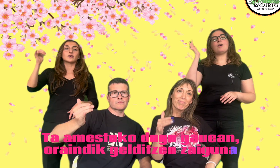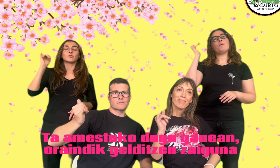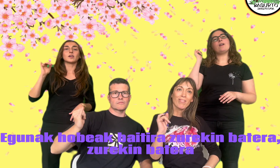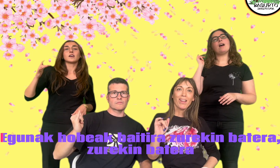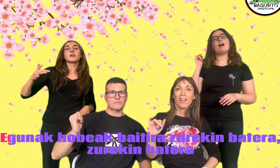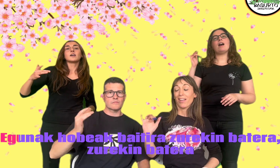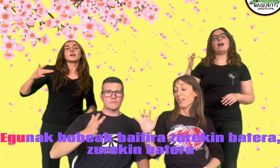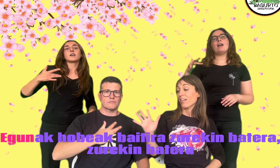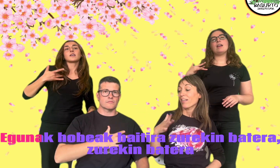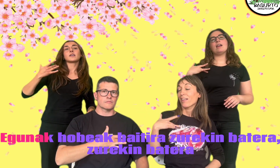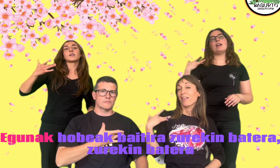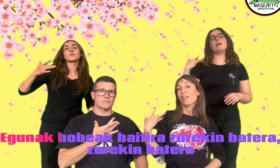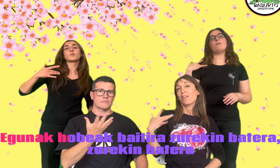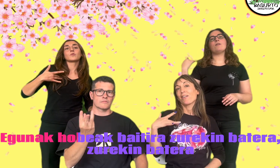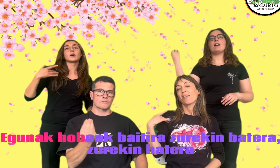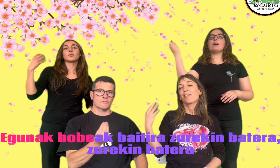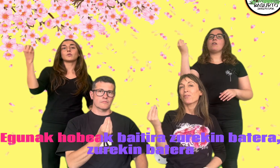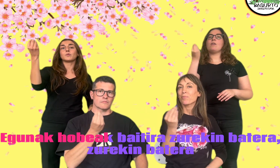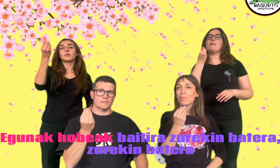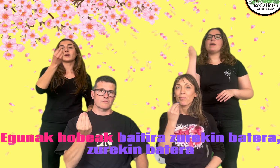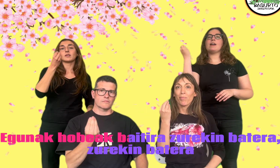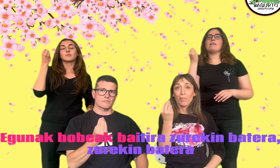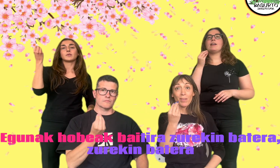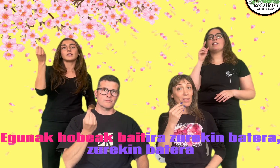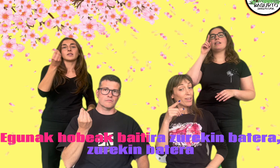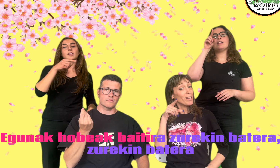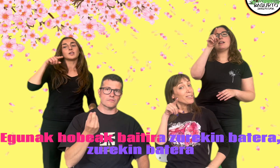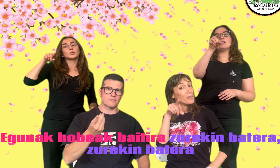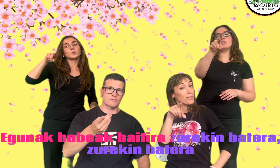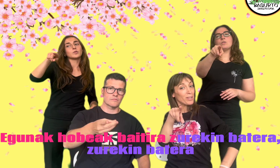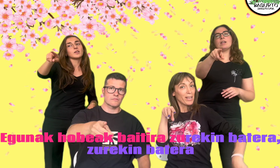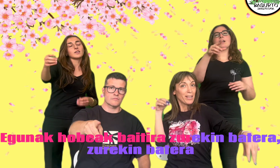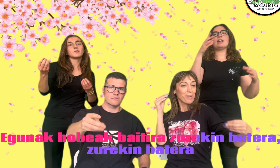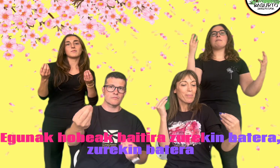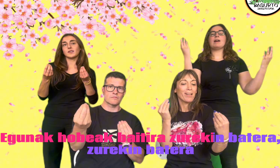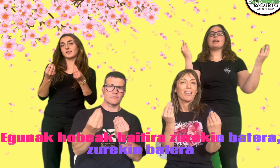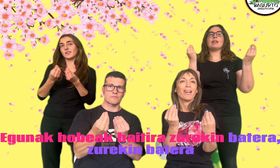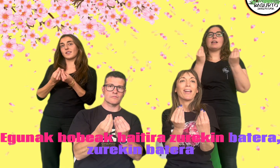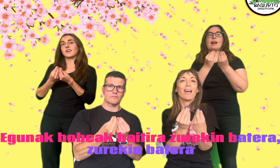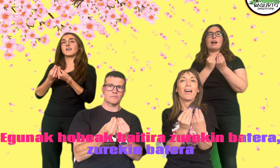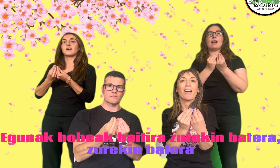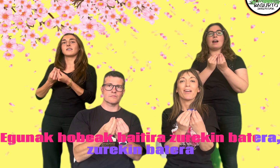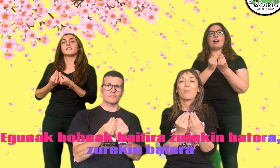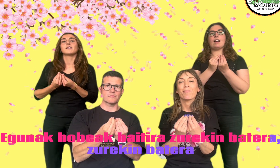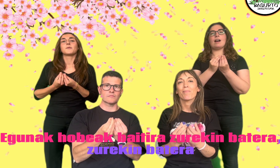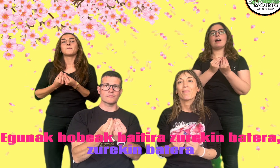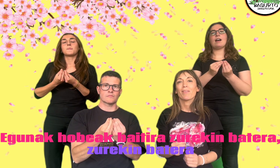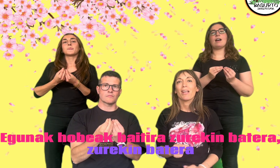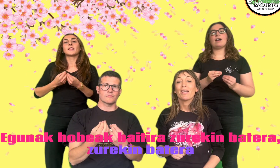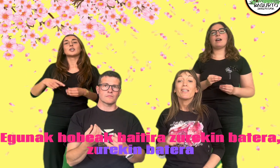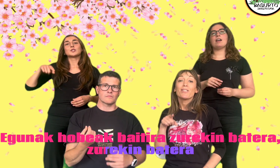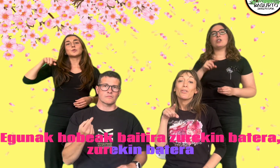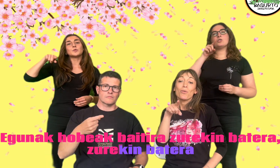Egunako behak baitira zurekin batera Zurekin